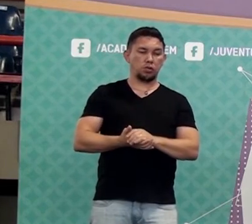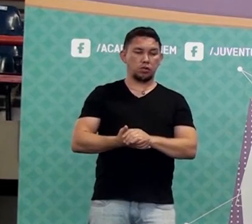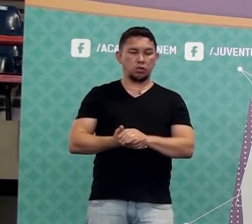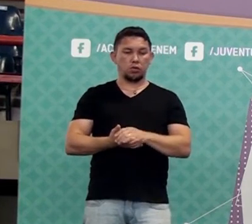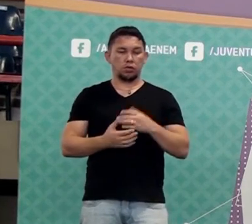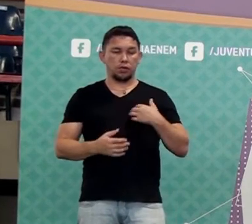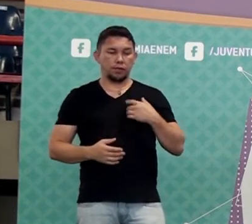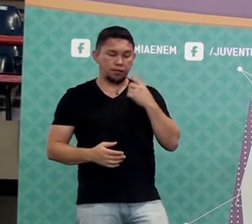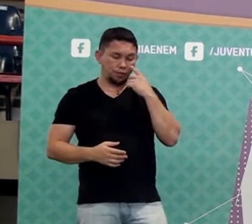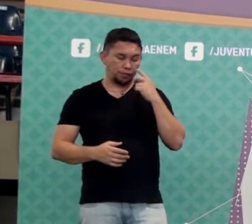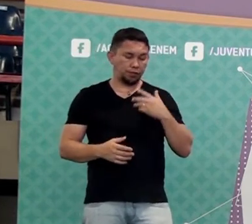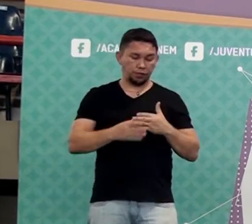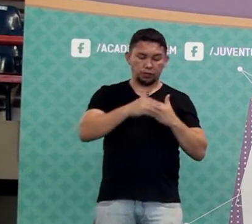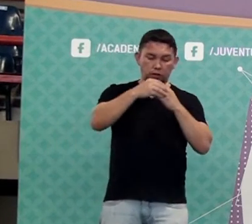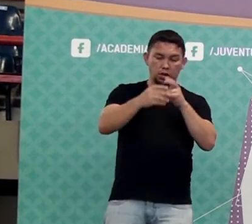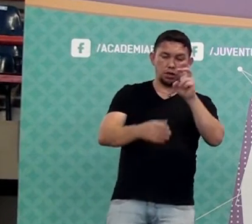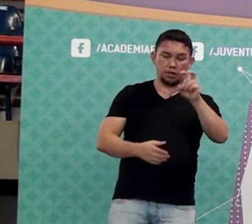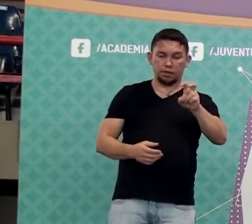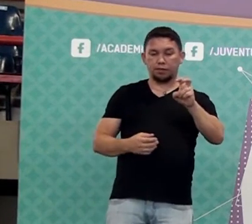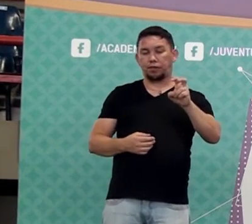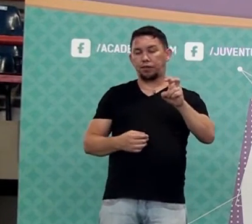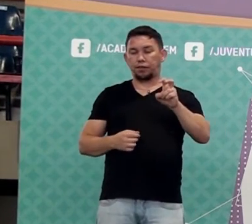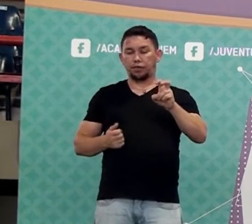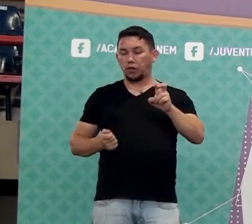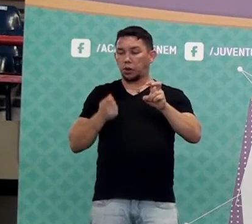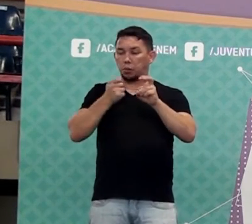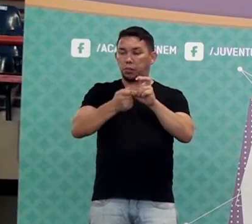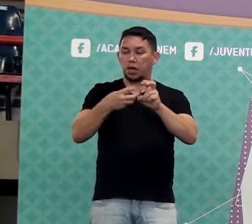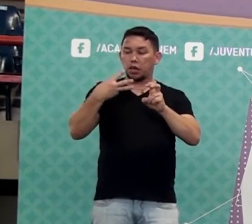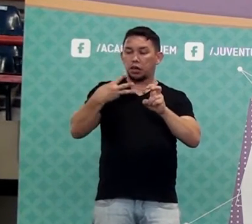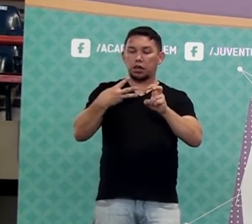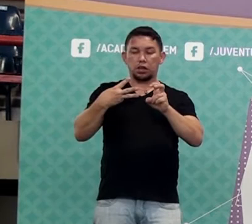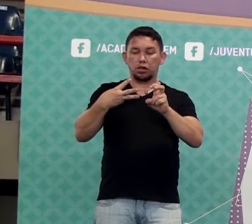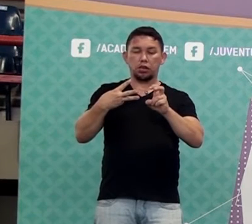leva 5 e paga 3, tu está dando desconto, não está? Quantos por cento?